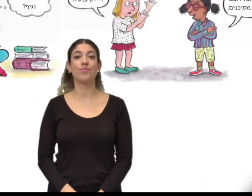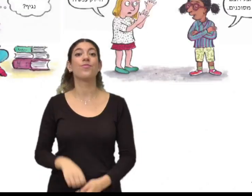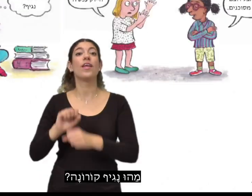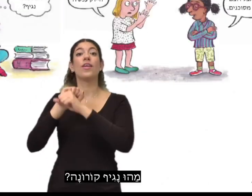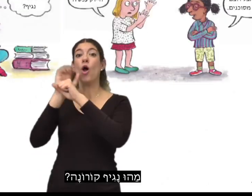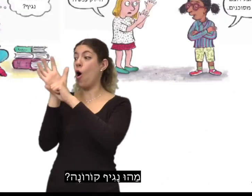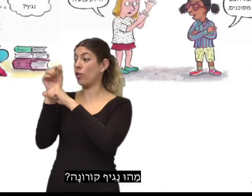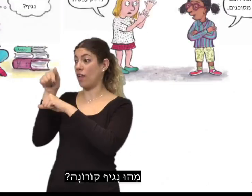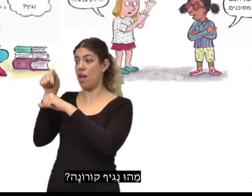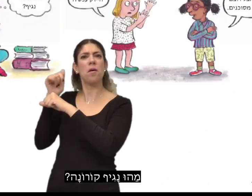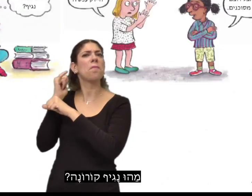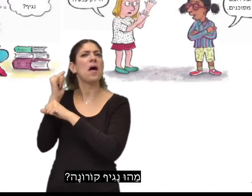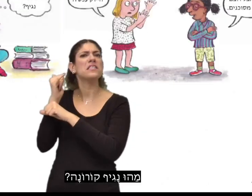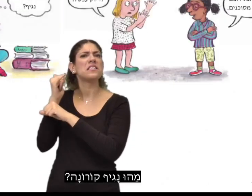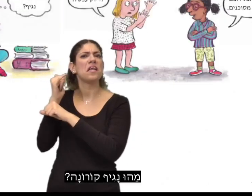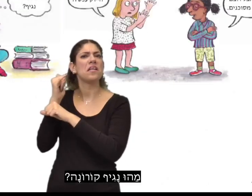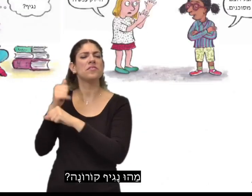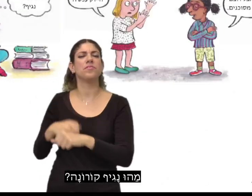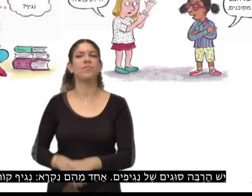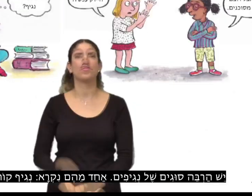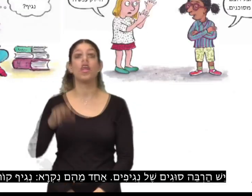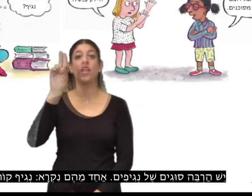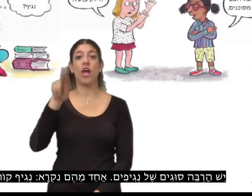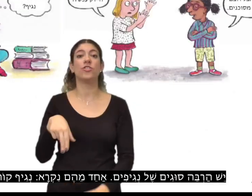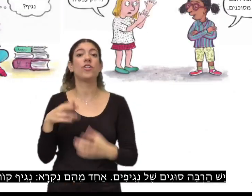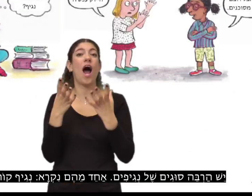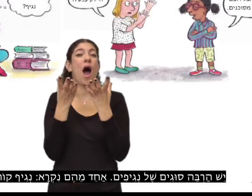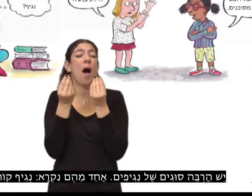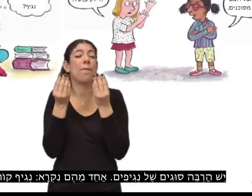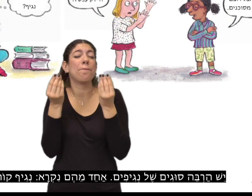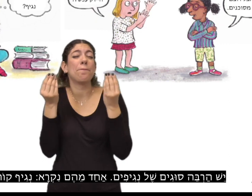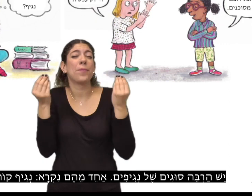מה הוא נגיף קורונה? יש הרבה סוגים של נגיפים.